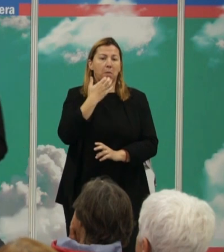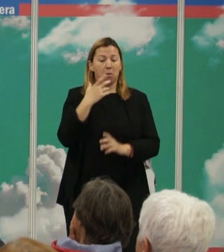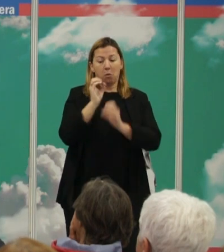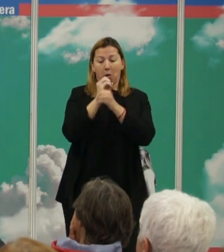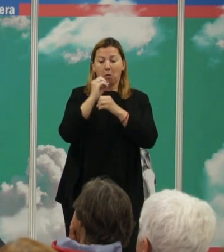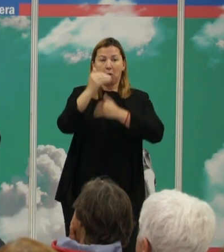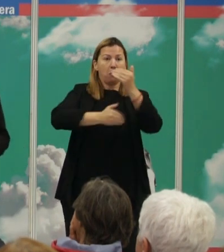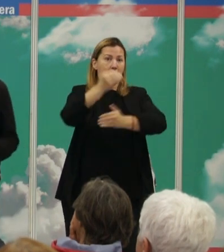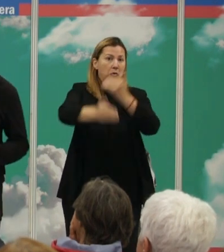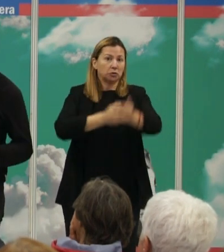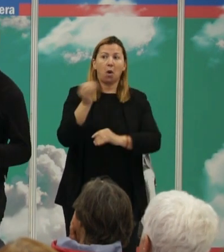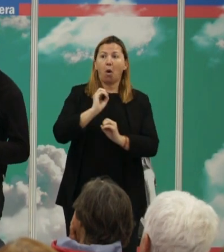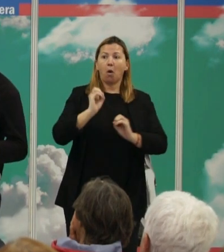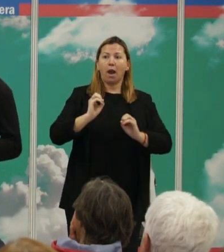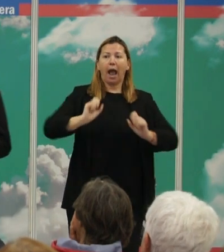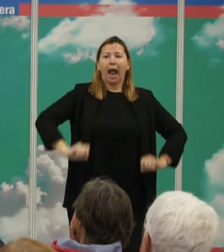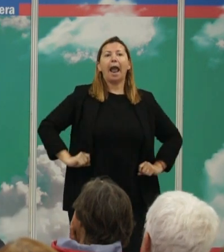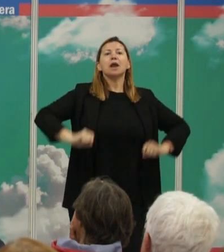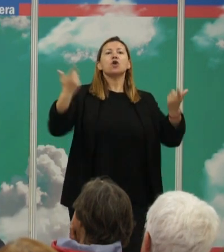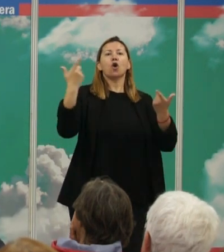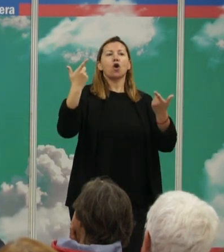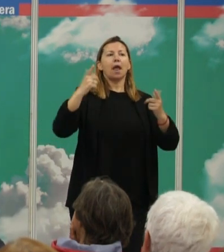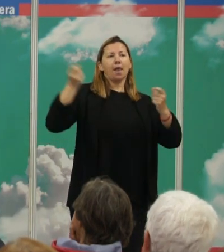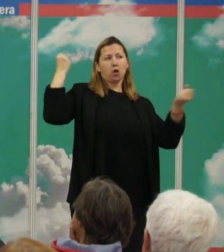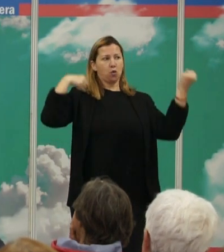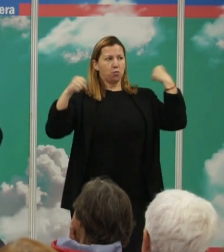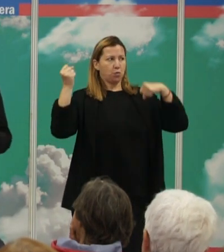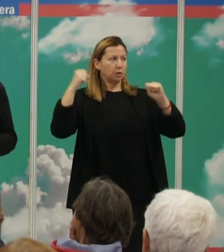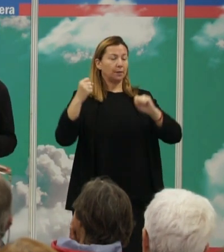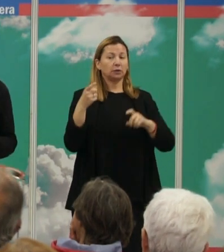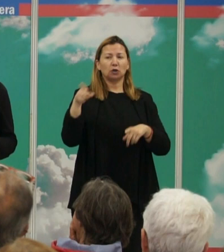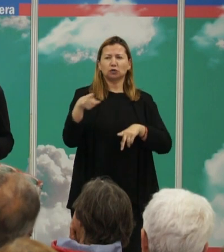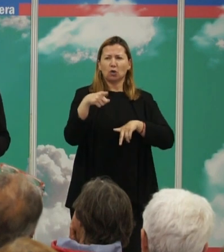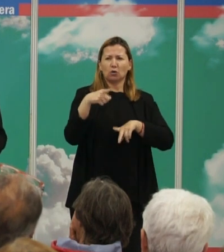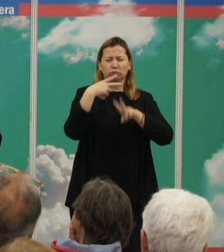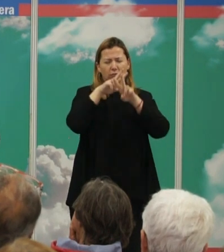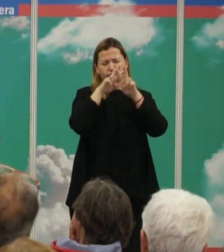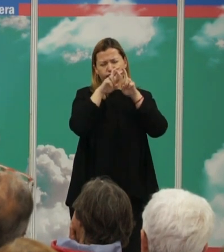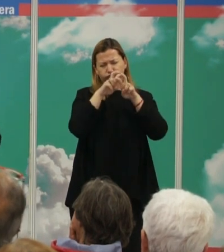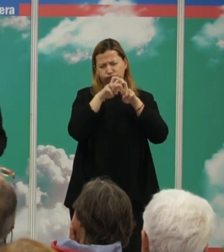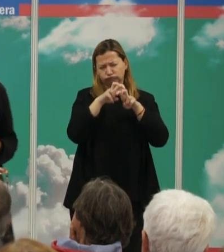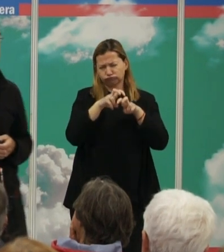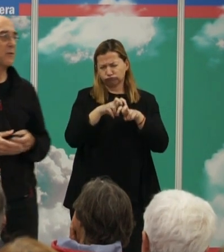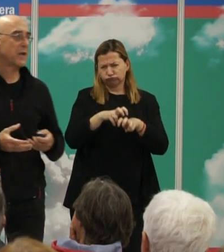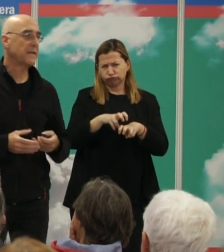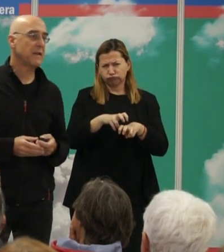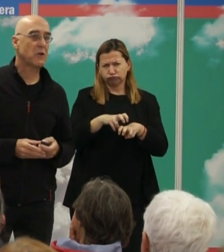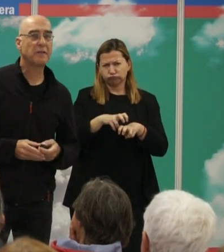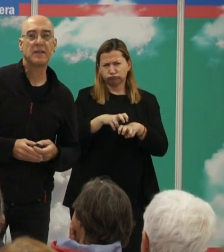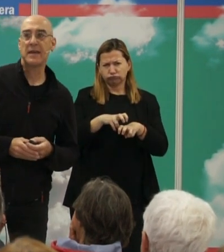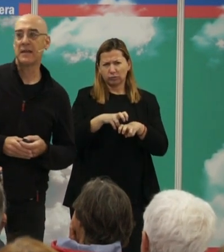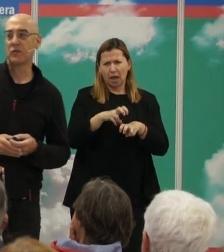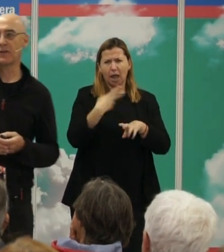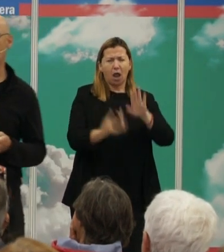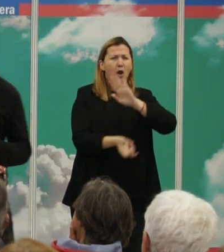biología evolutiva o la ecología del comportamiento. Se lleva estudiando el origen de la